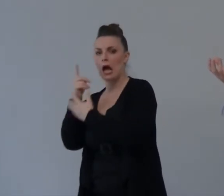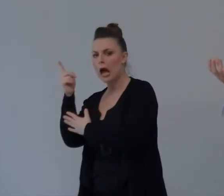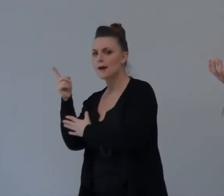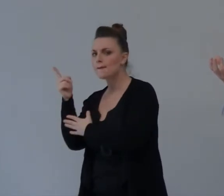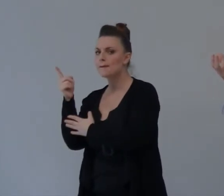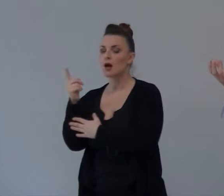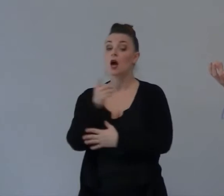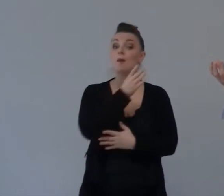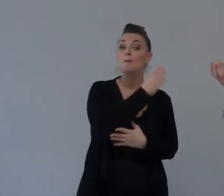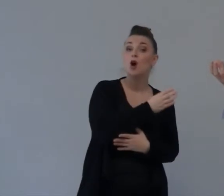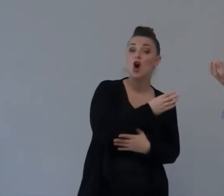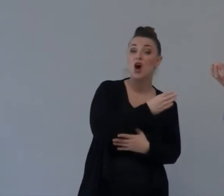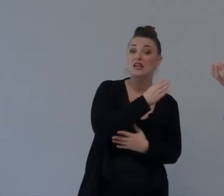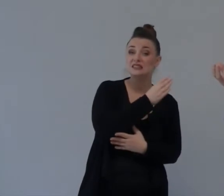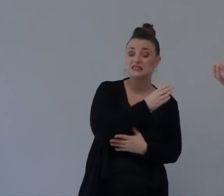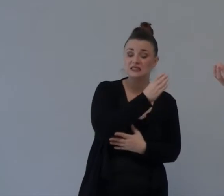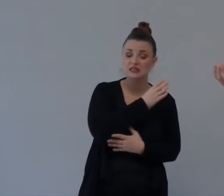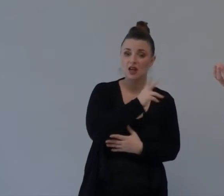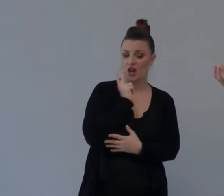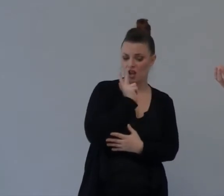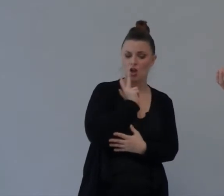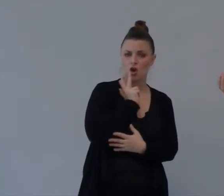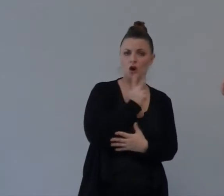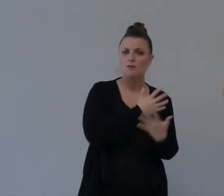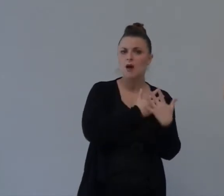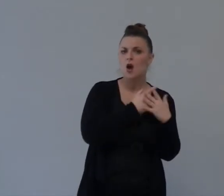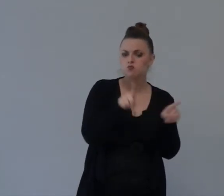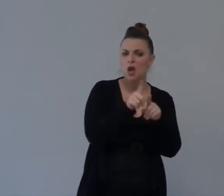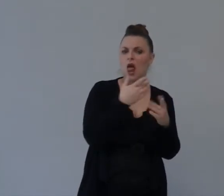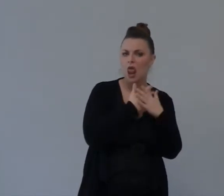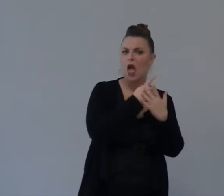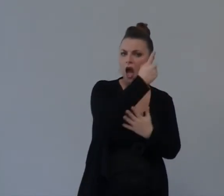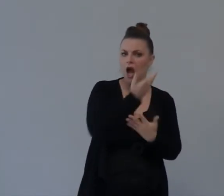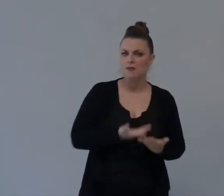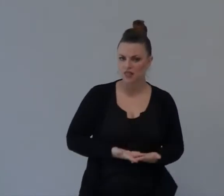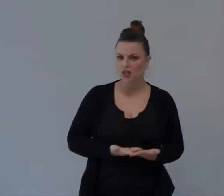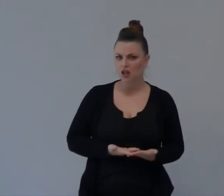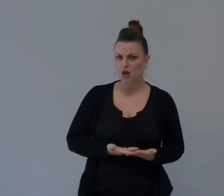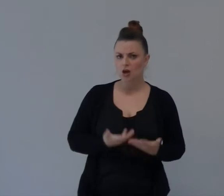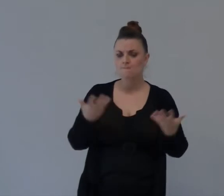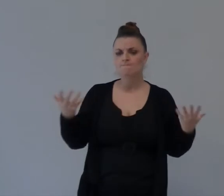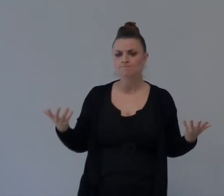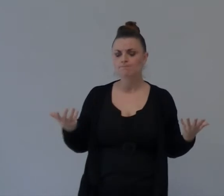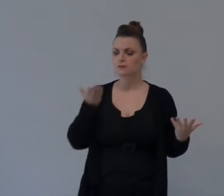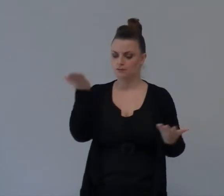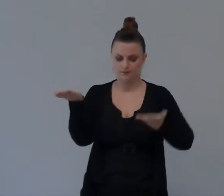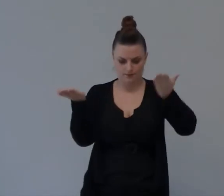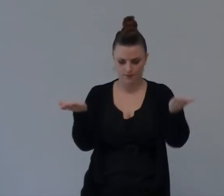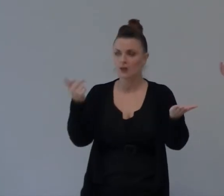Boaz È ricco Ma Ama Dio Dio Dio Tanto Tanto